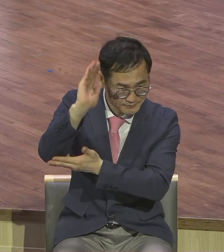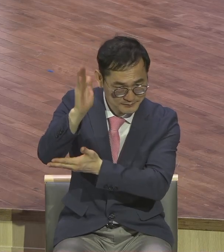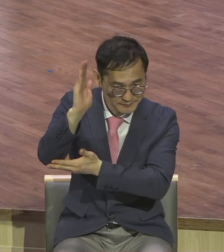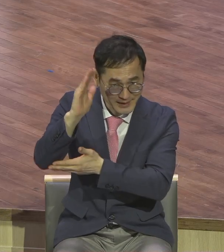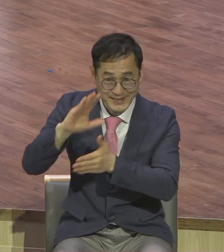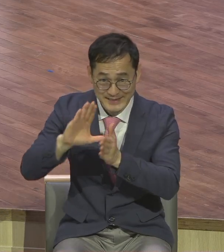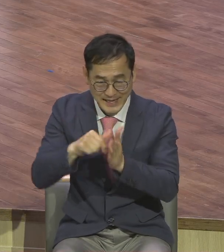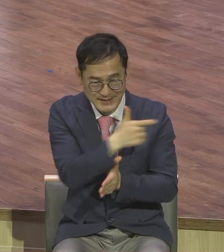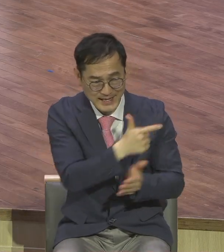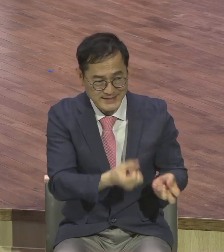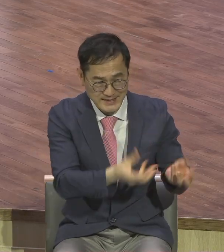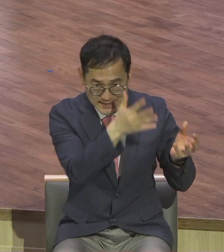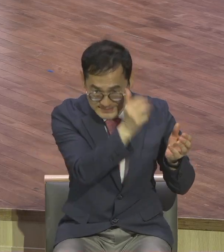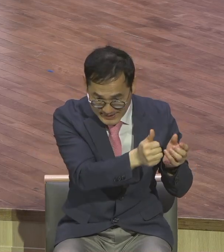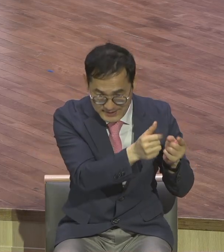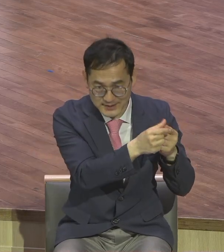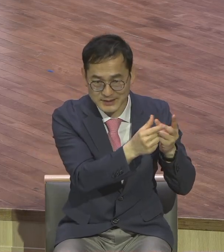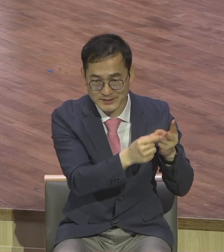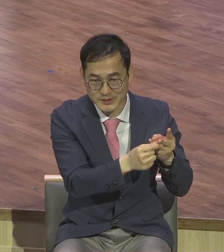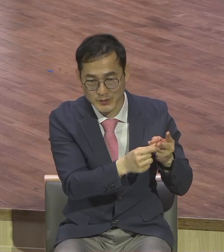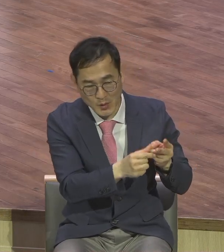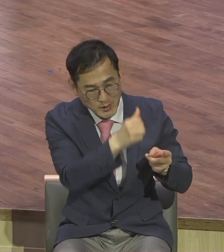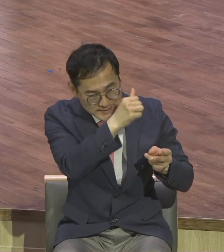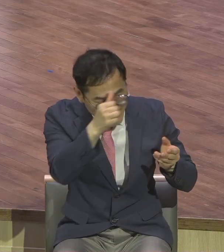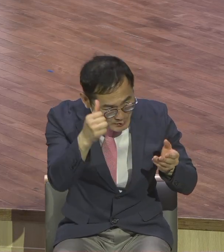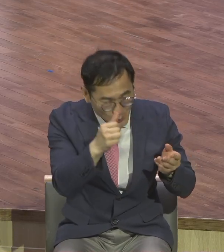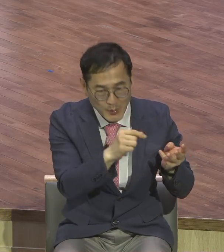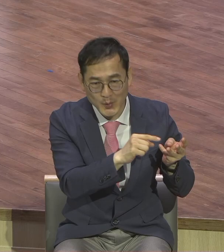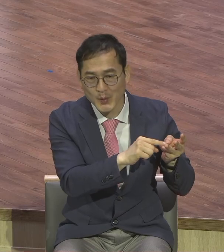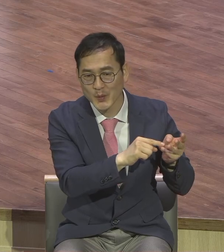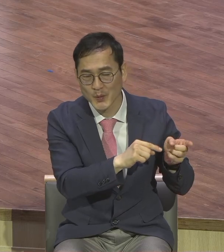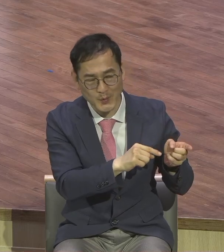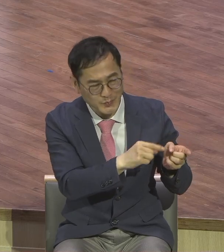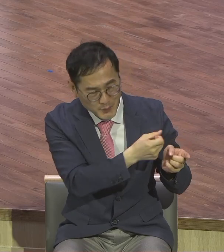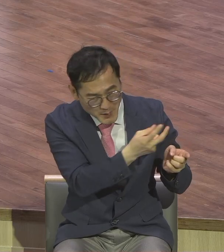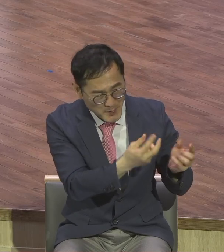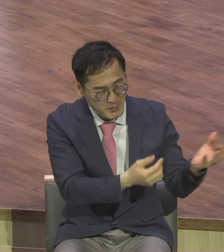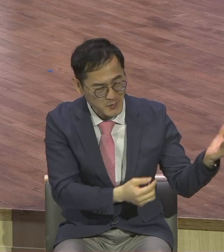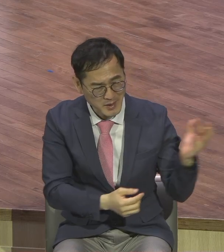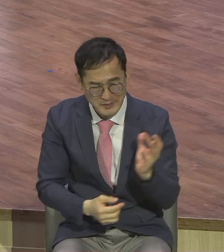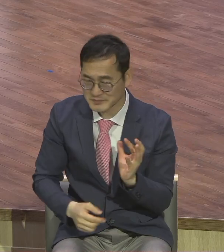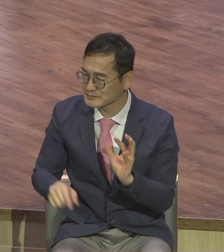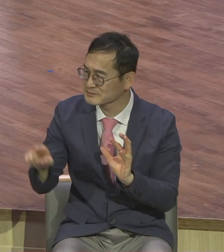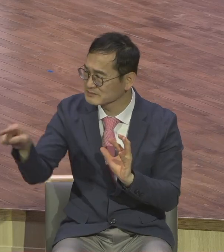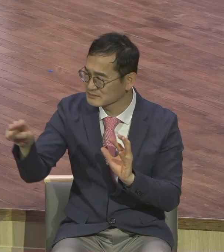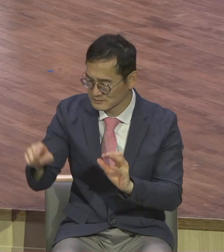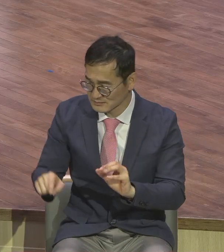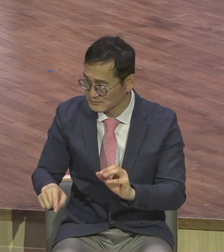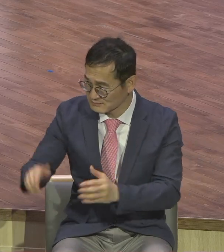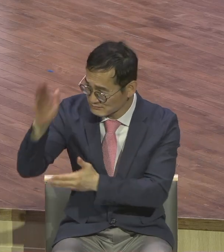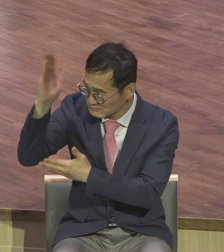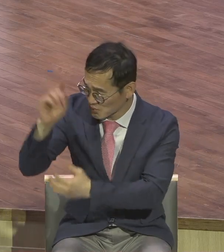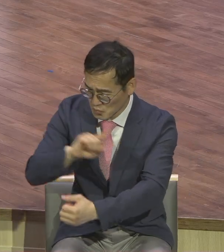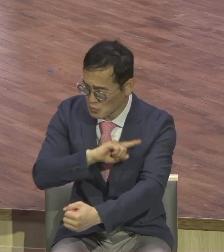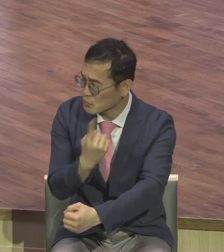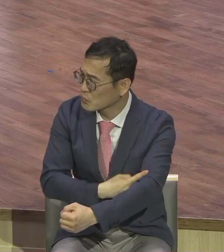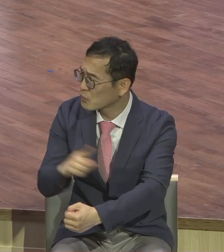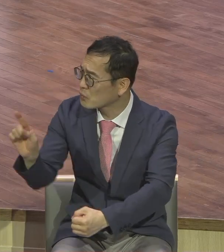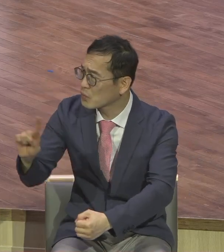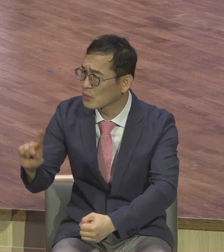대세상들과 백성의 장로들이 나와 이르되 너가 무슨 권위로 이런 일을 하느냐 또 누가 이 권위를